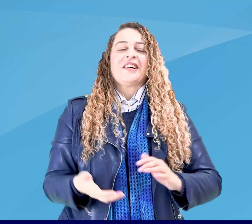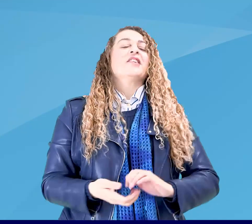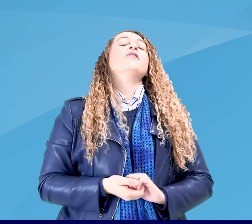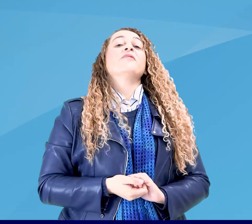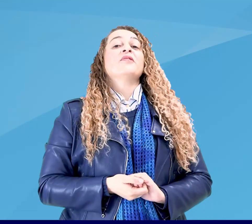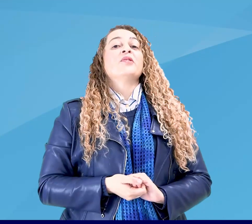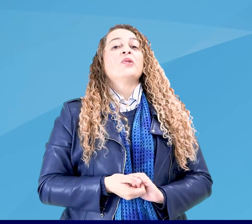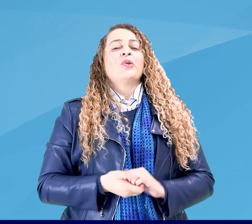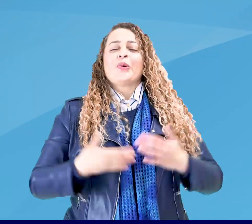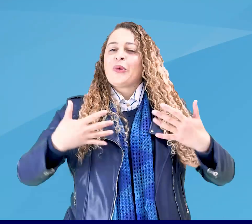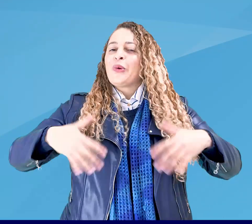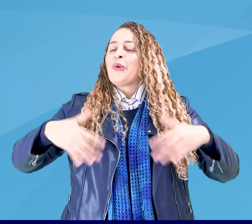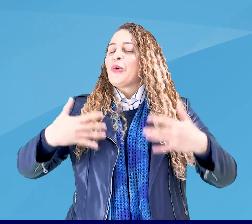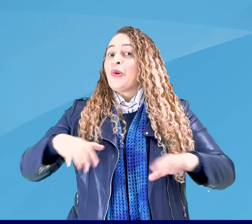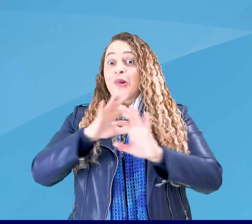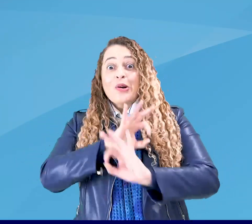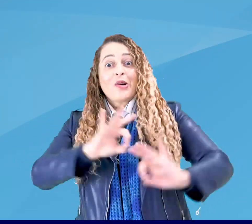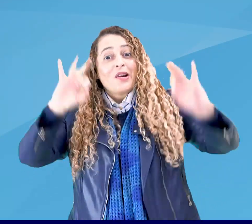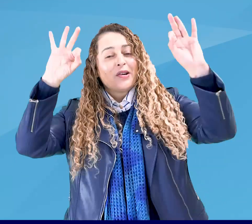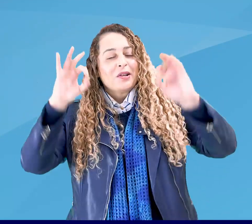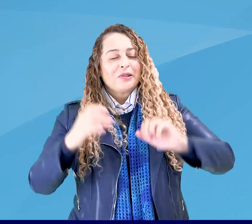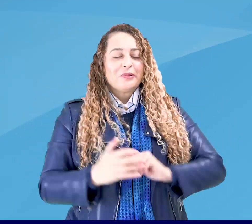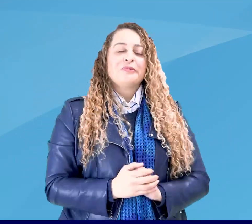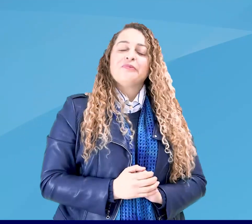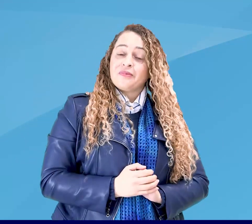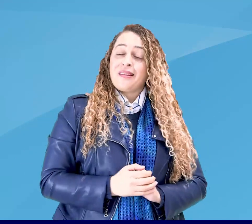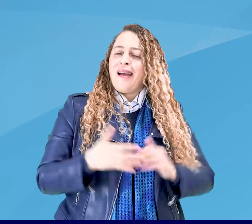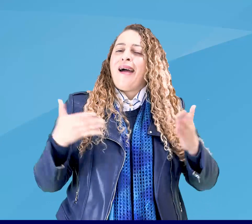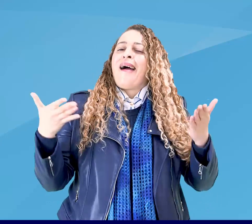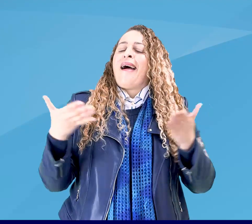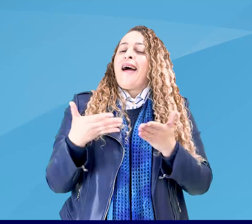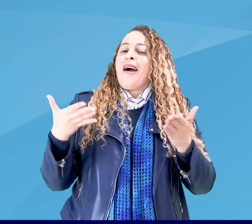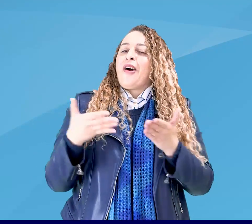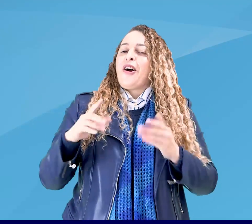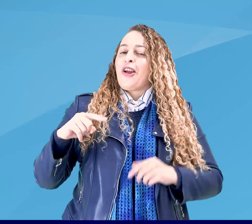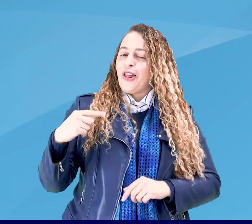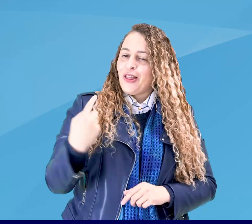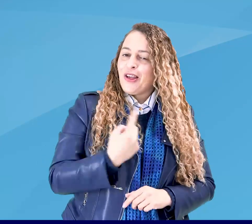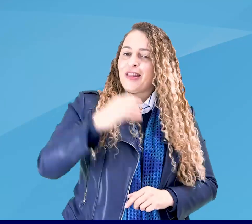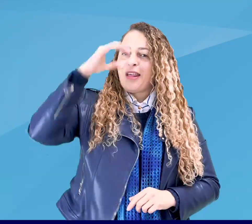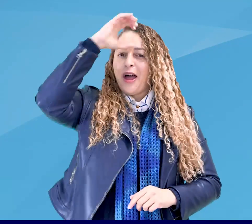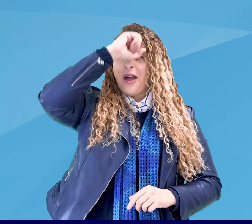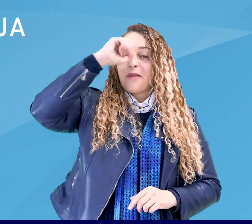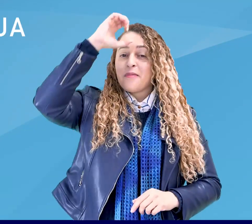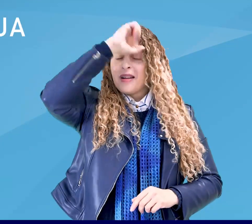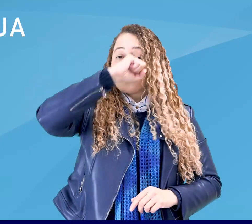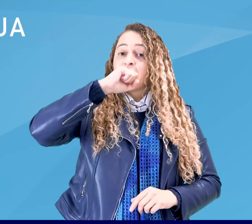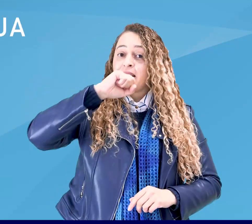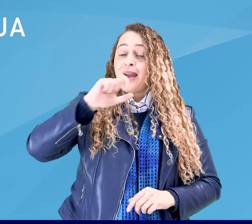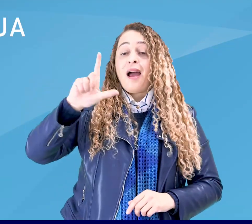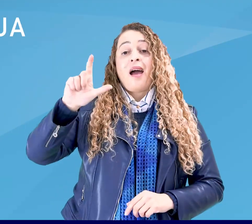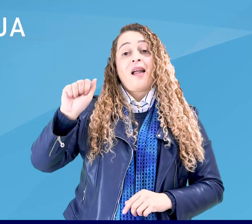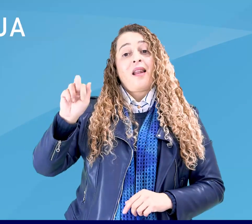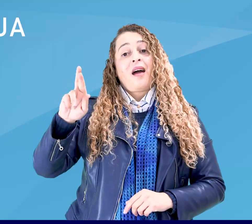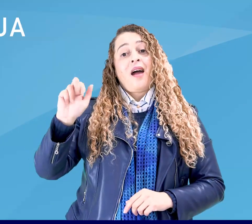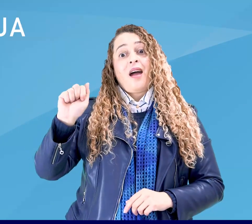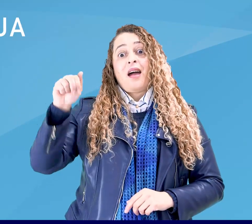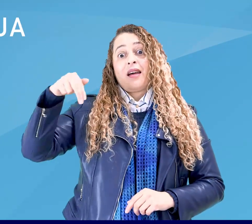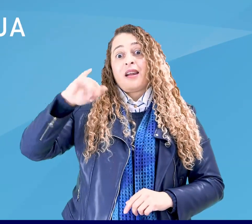Muito bem! Agora, vamos fazer o sinal de laranja. Assim, ó.